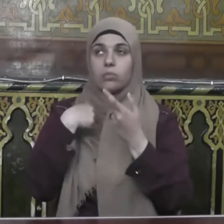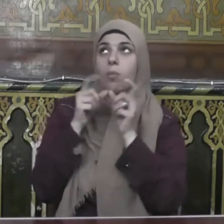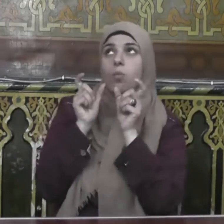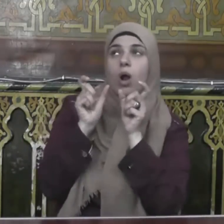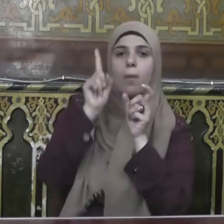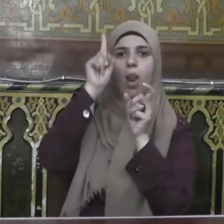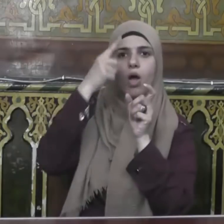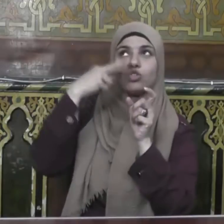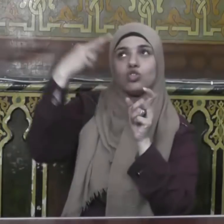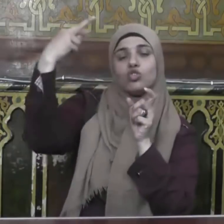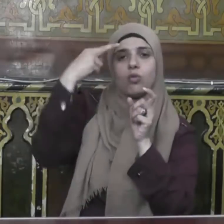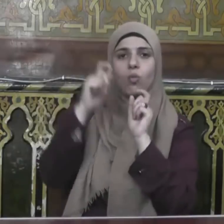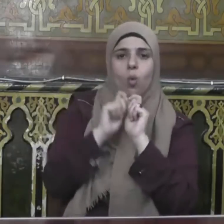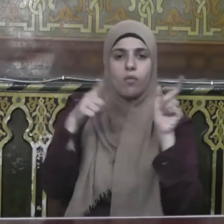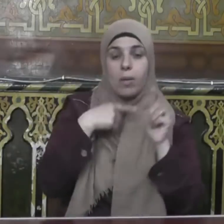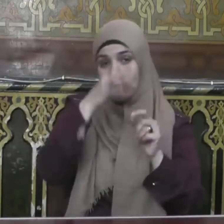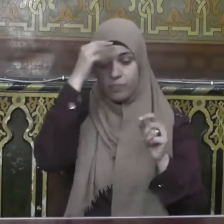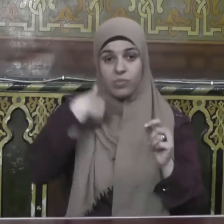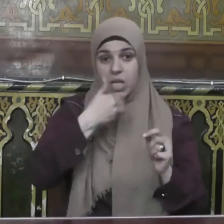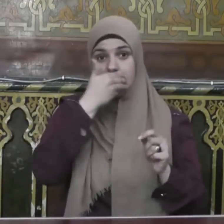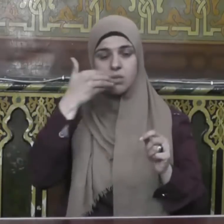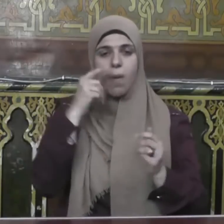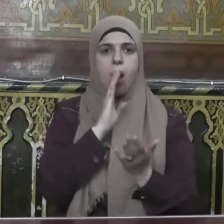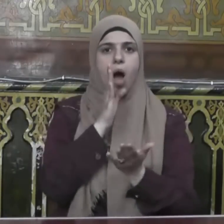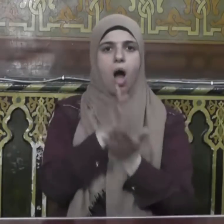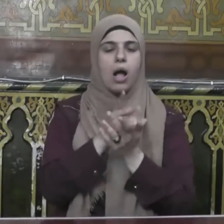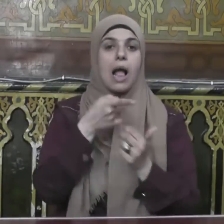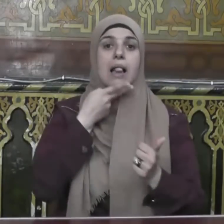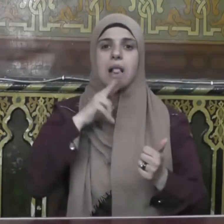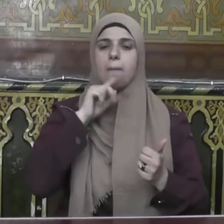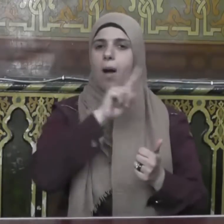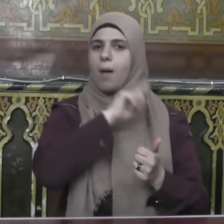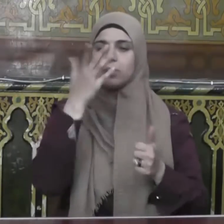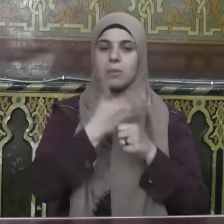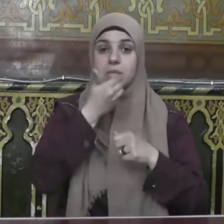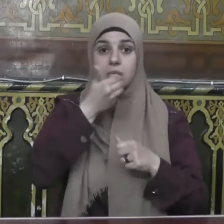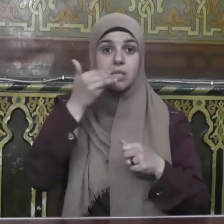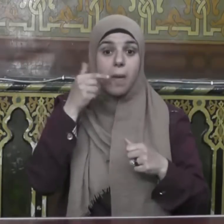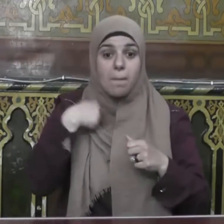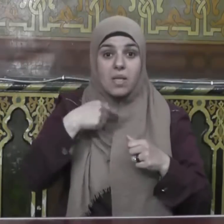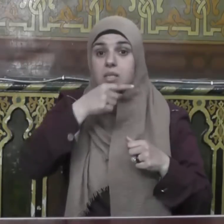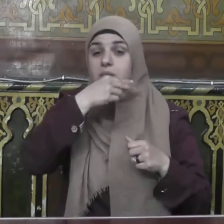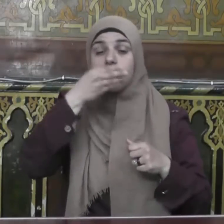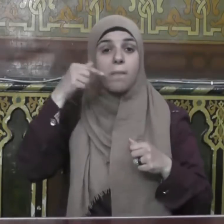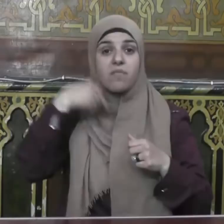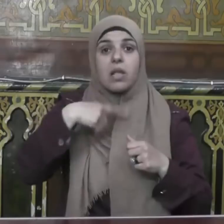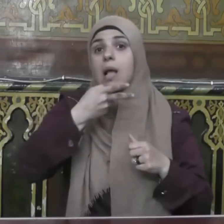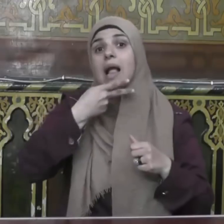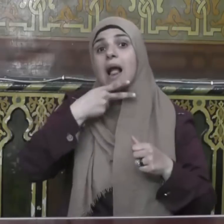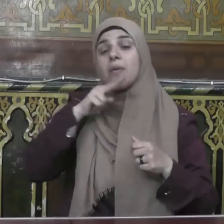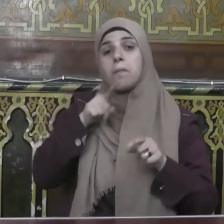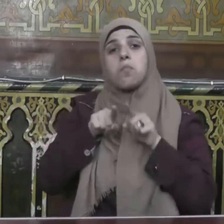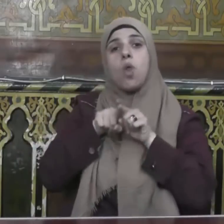وجل فترى الصائم الحق لا يكذب لأن الصيام والكذب لا يلتقيان